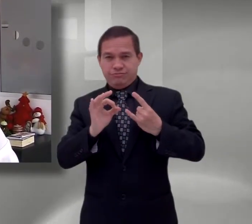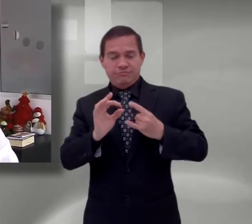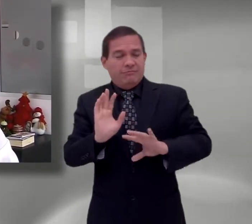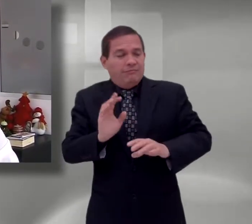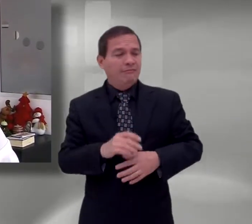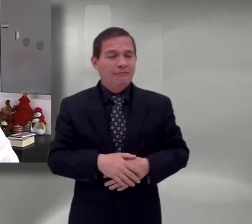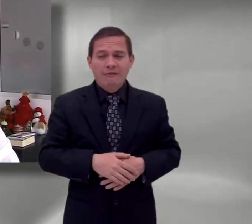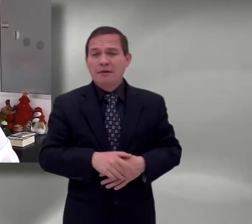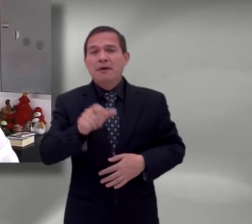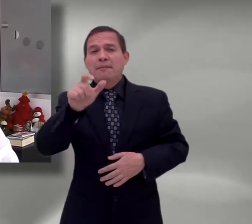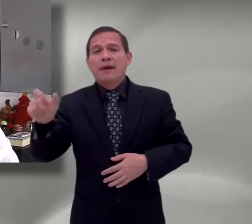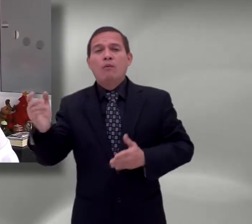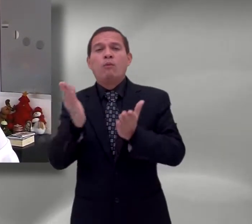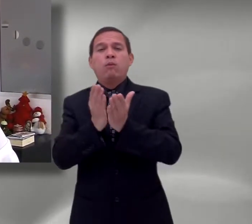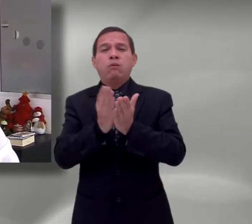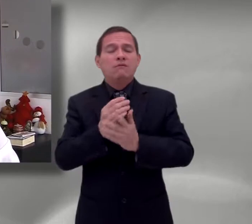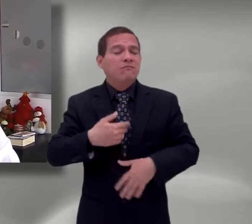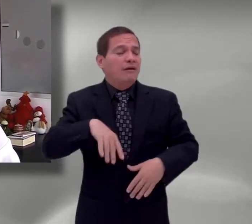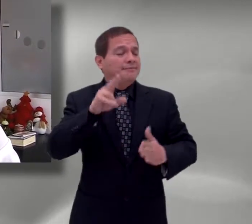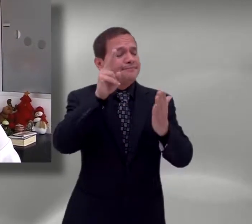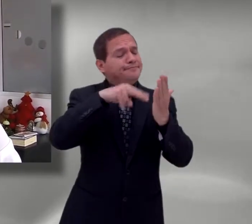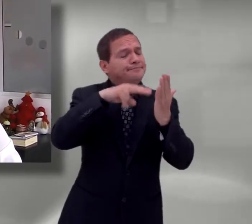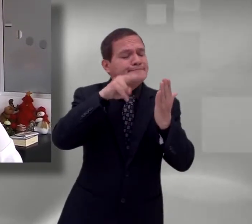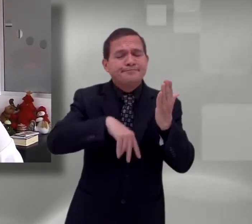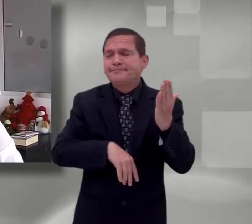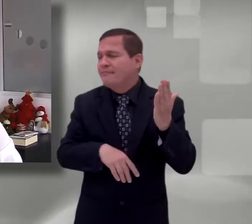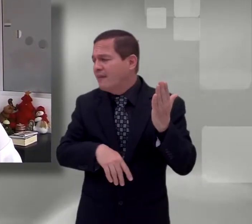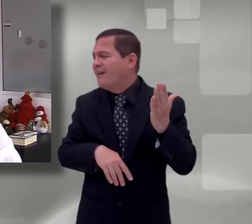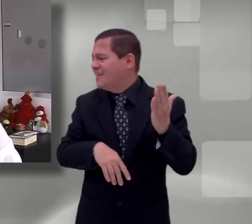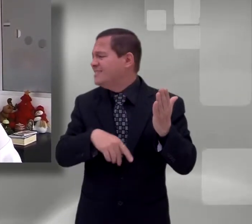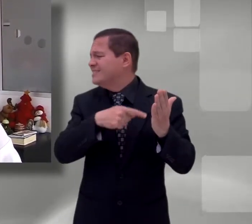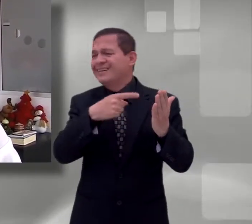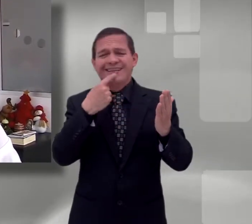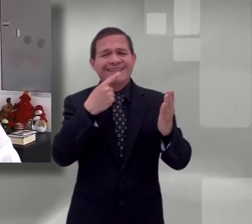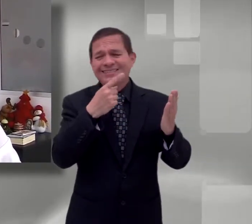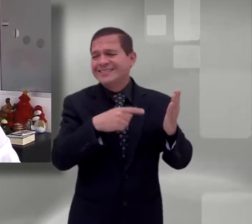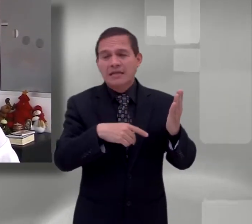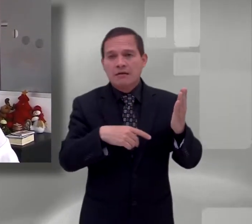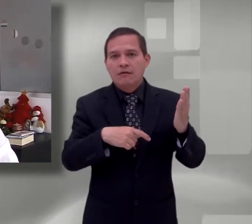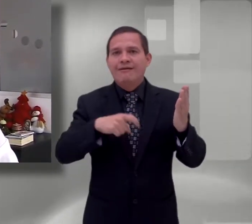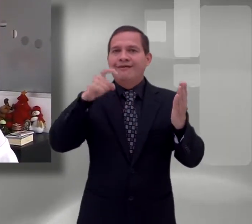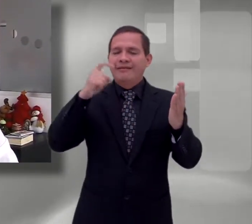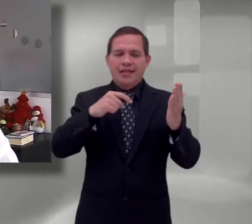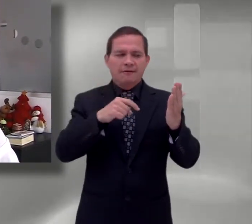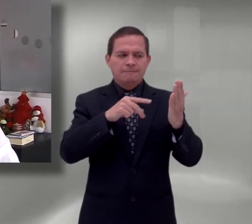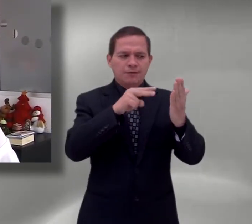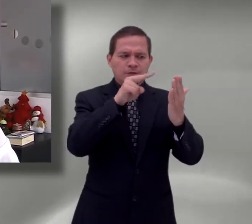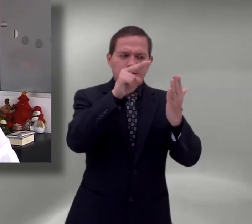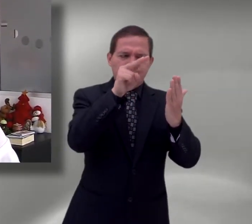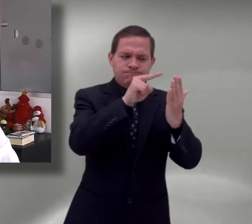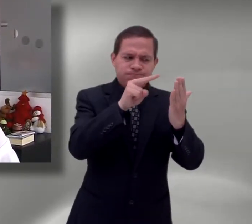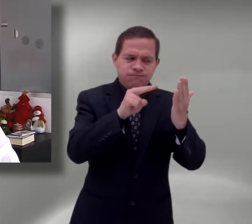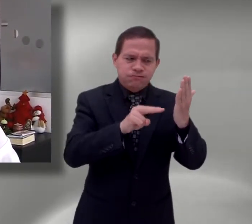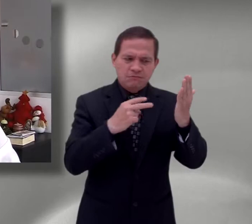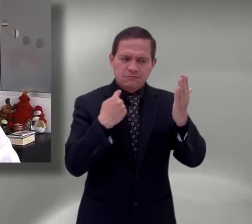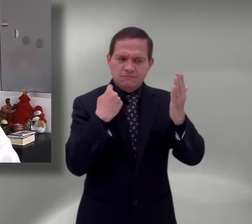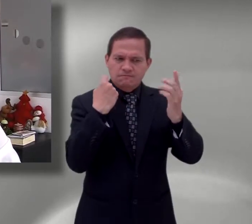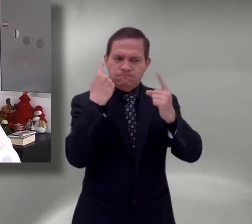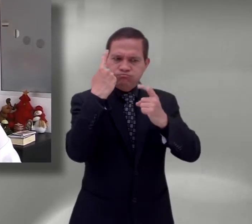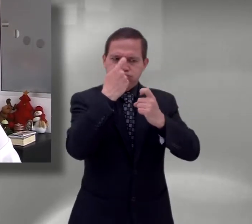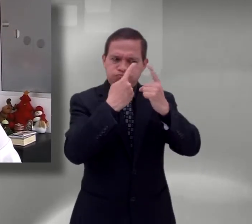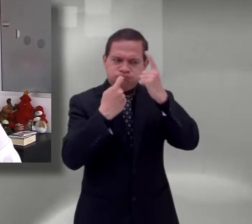instrumental. La lectura crítica forma parte del proceso de formación integral del estudiante unadista. Es un acto que